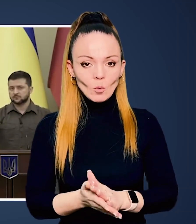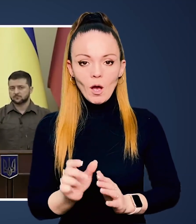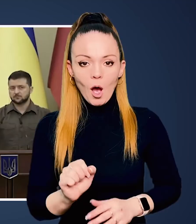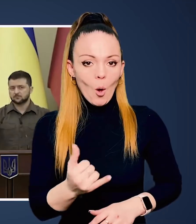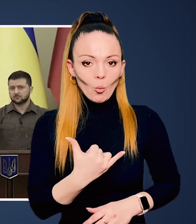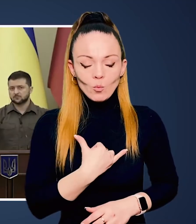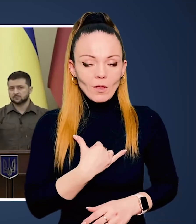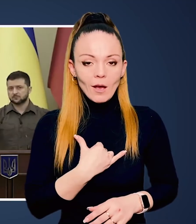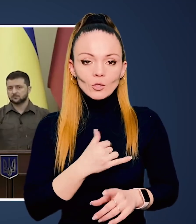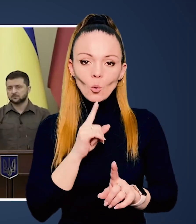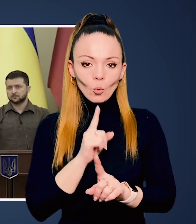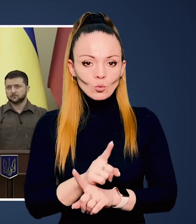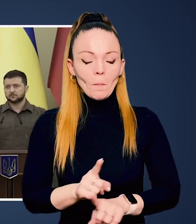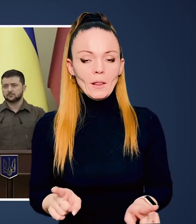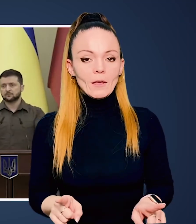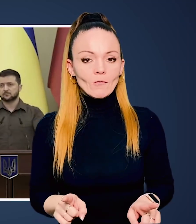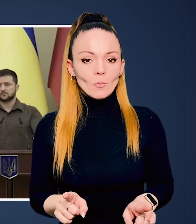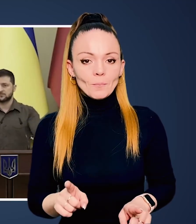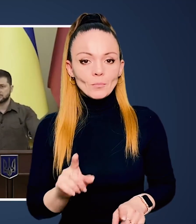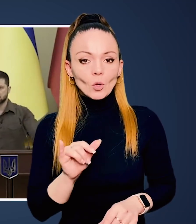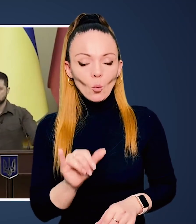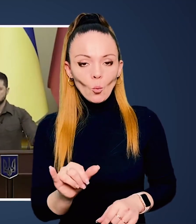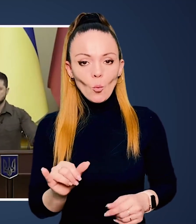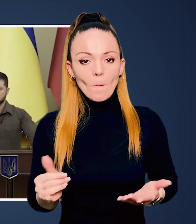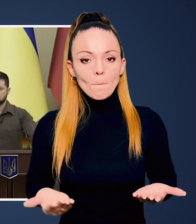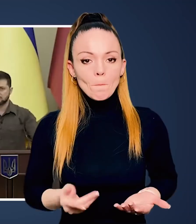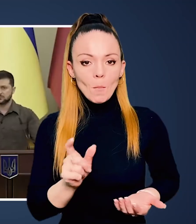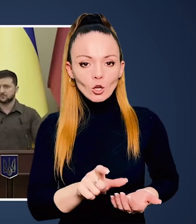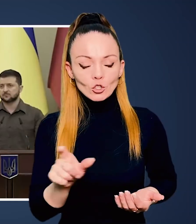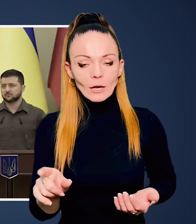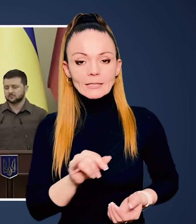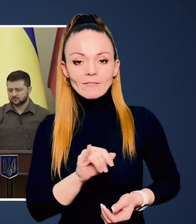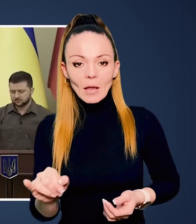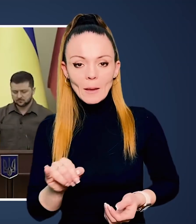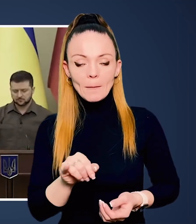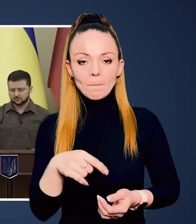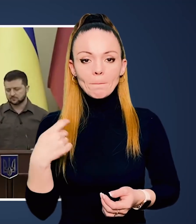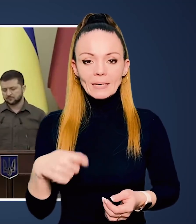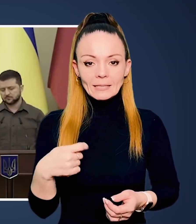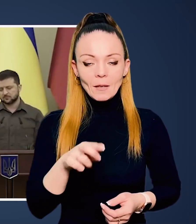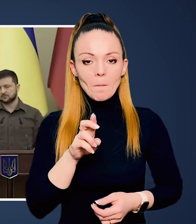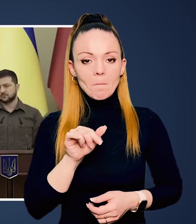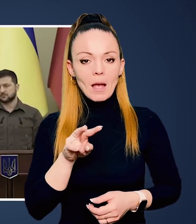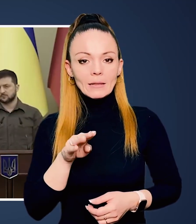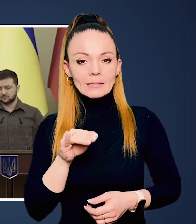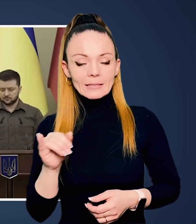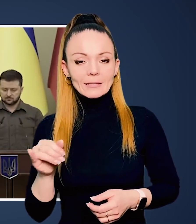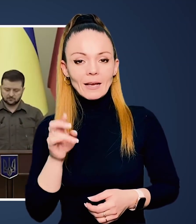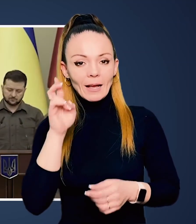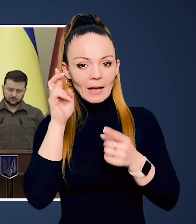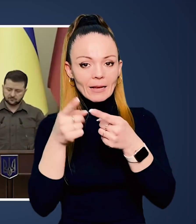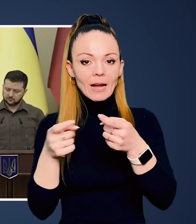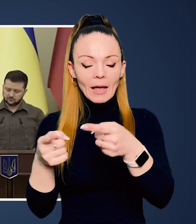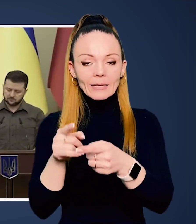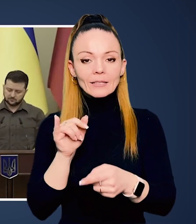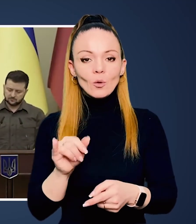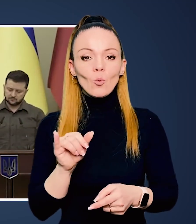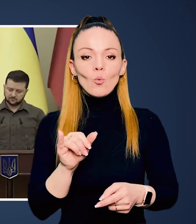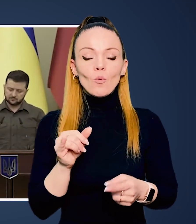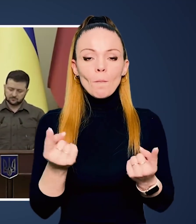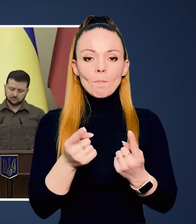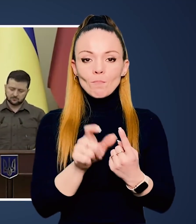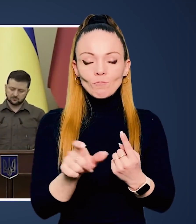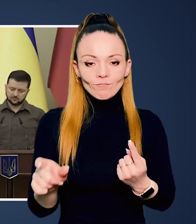ситуації. А в нас воно особливе. у мешканців і президентів баутийських країн, у